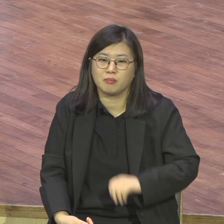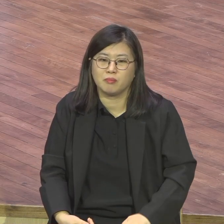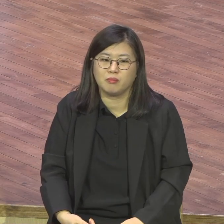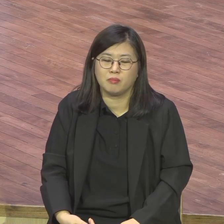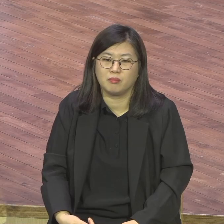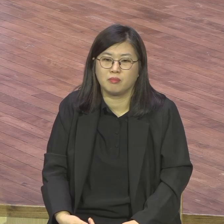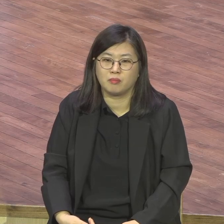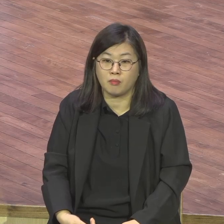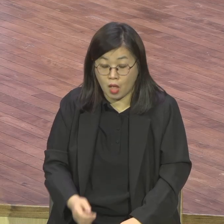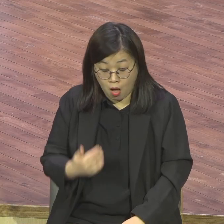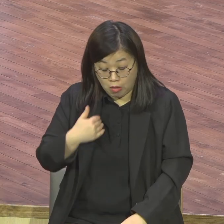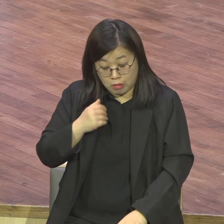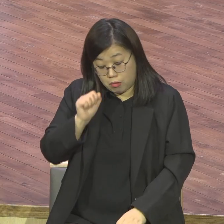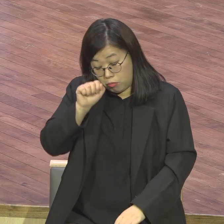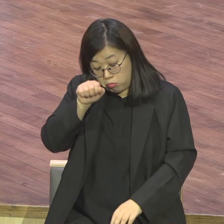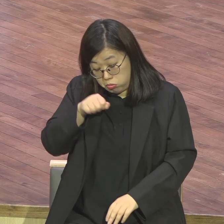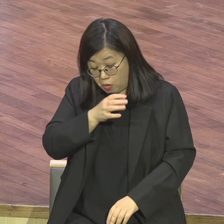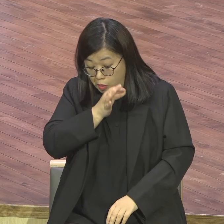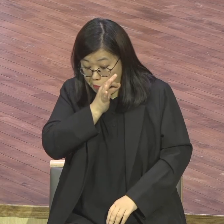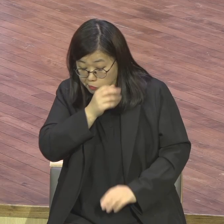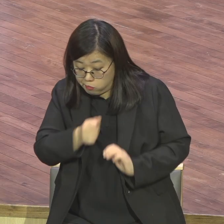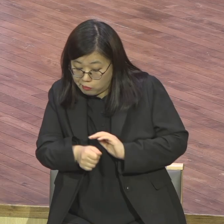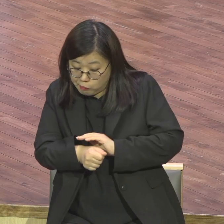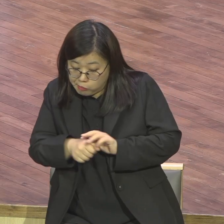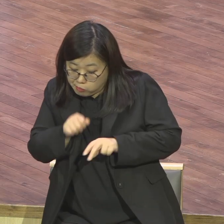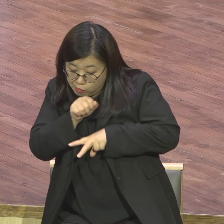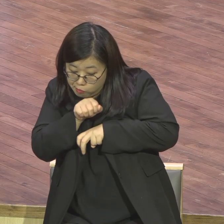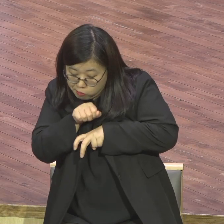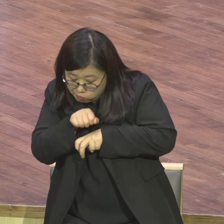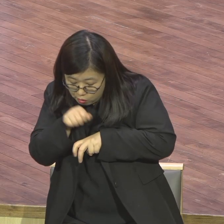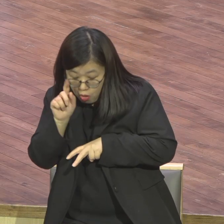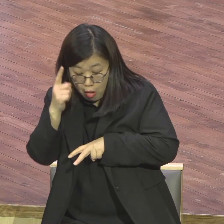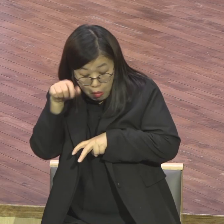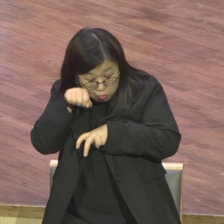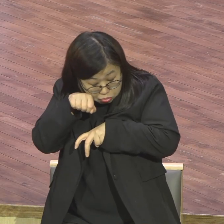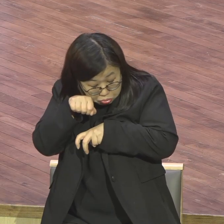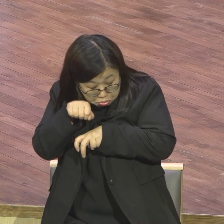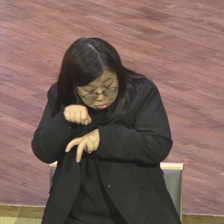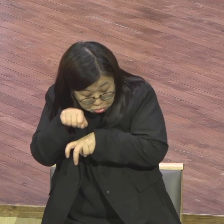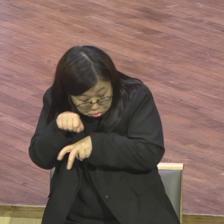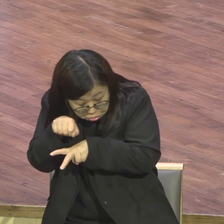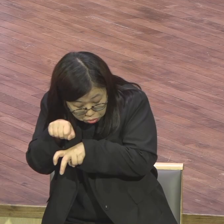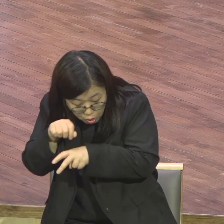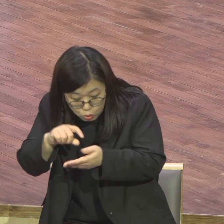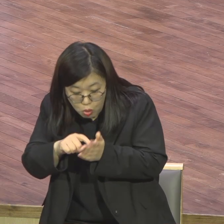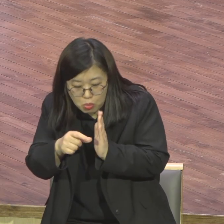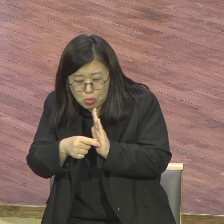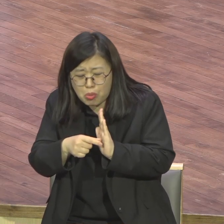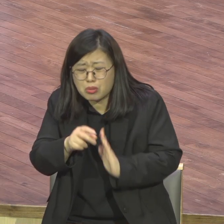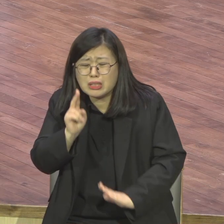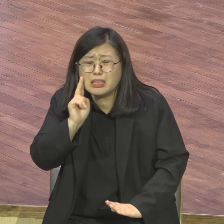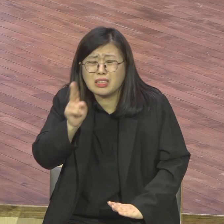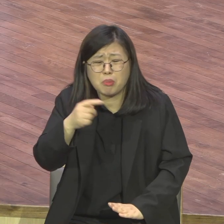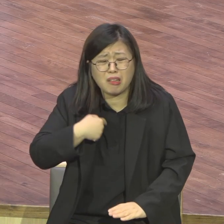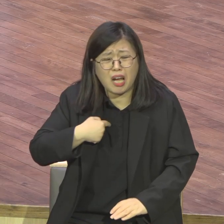놀래가지고 정은주 맞나 할 정도 여러분 아무것도 아닌데